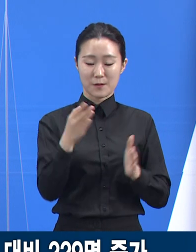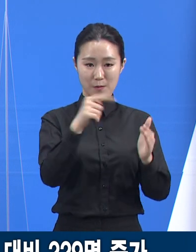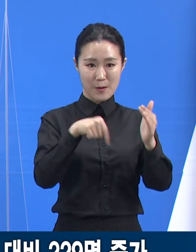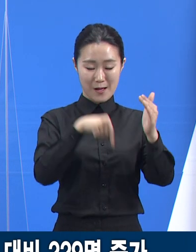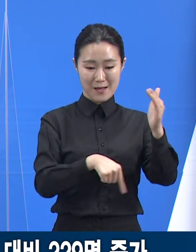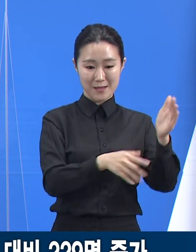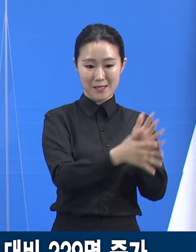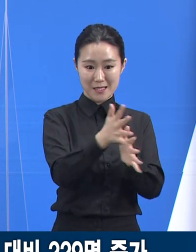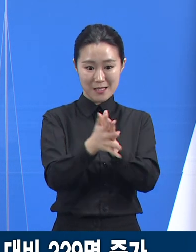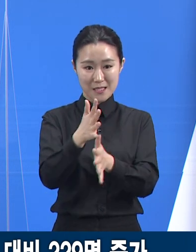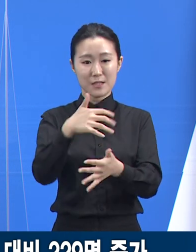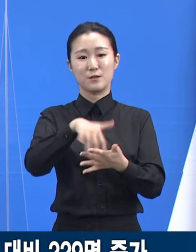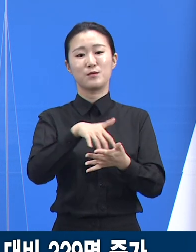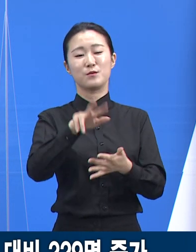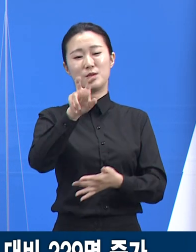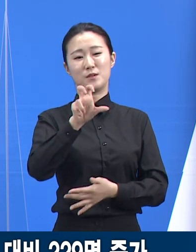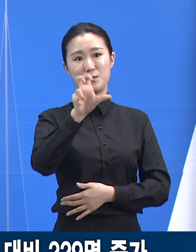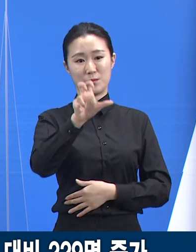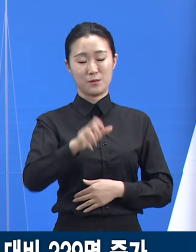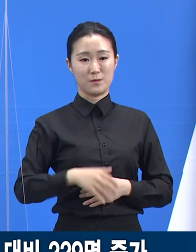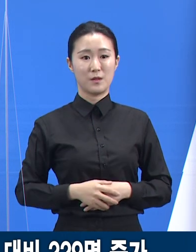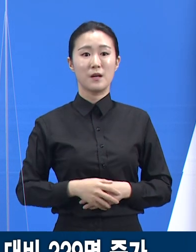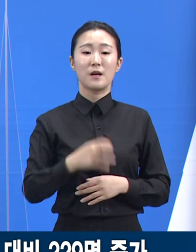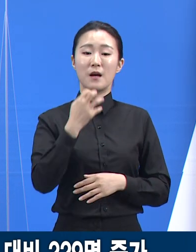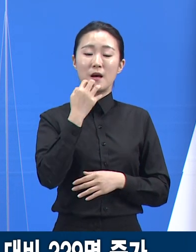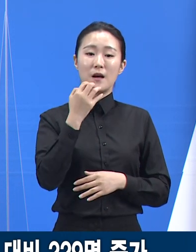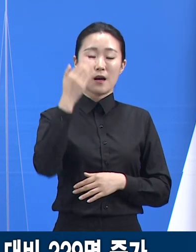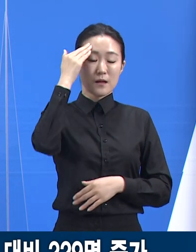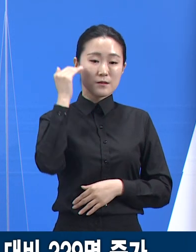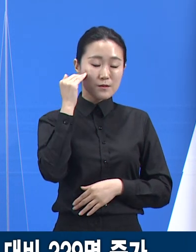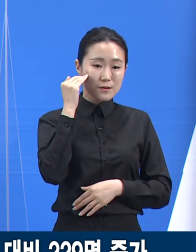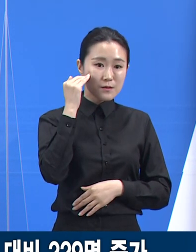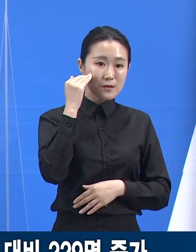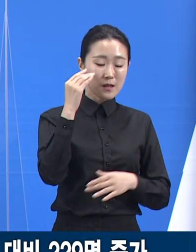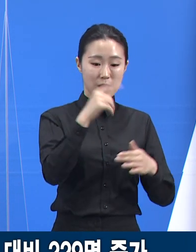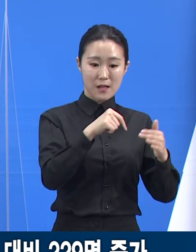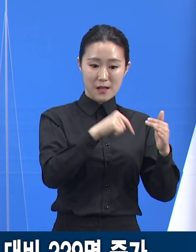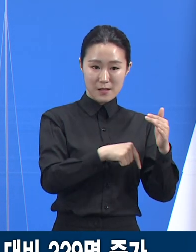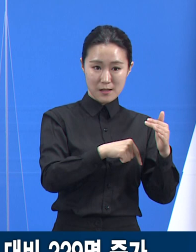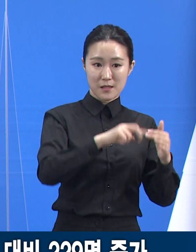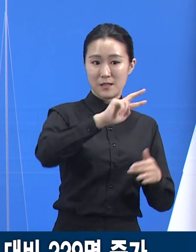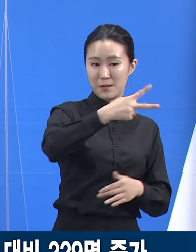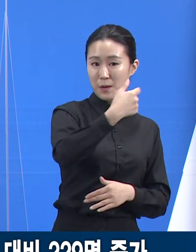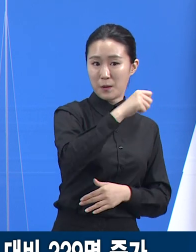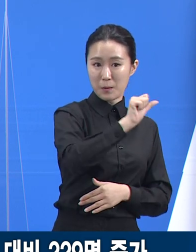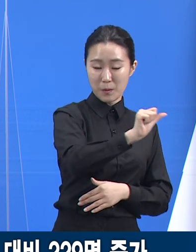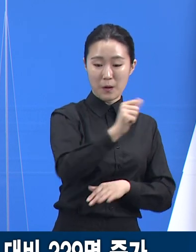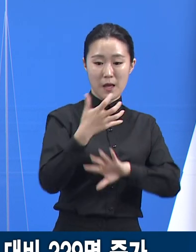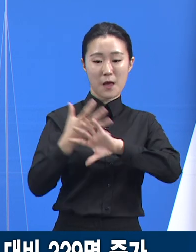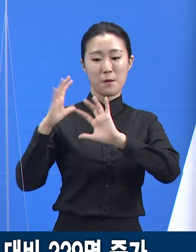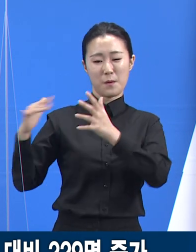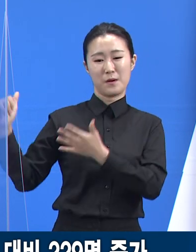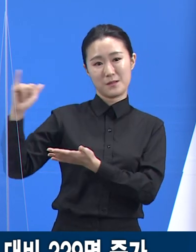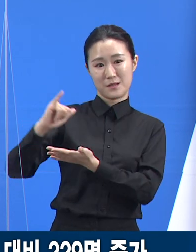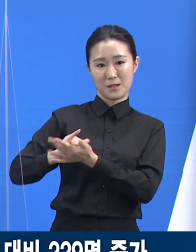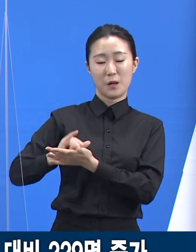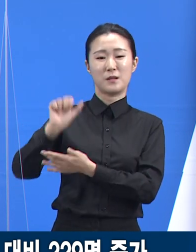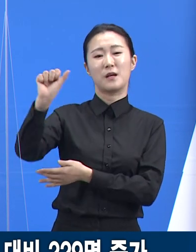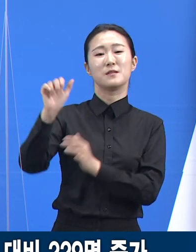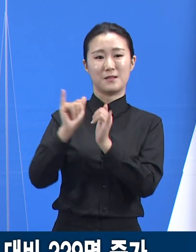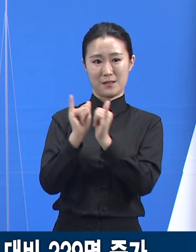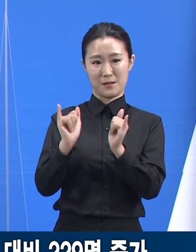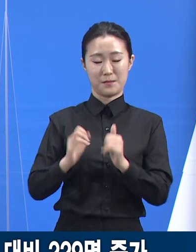국내 발생이 224명이며 개의 유입이 5명입니다. 6월 도내 발생 확진자 중